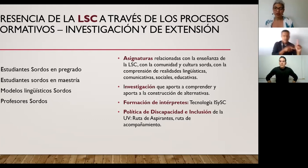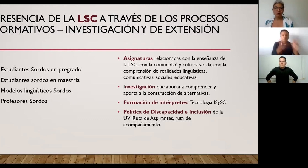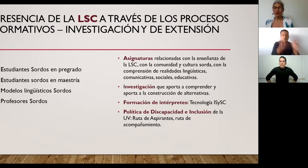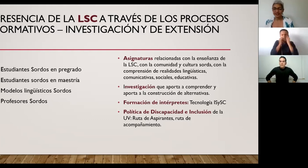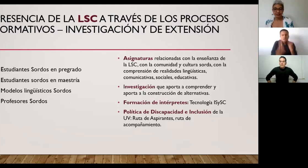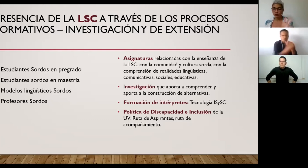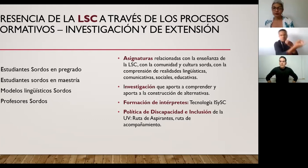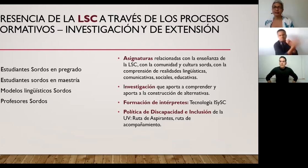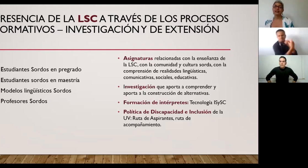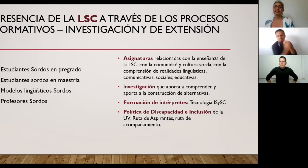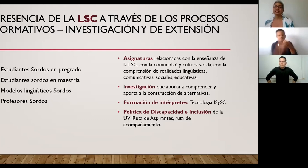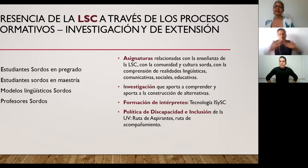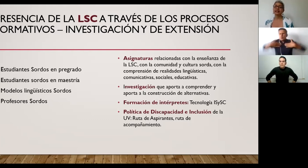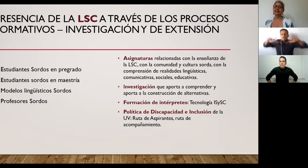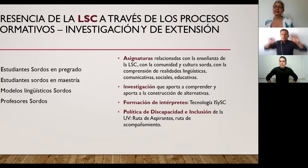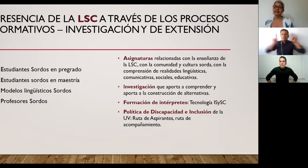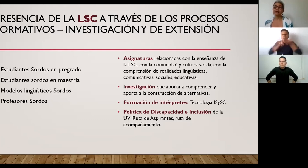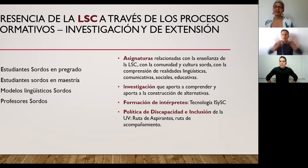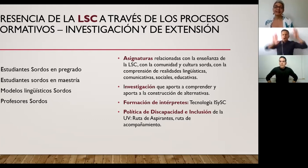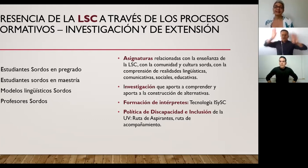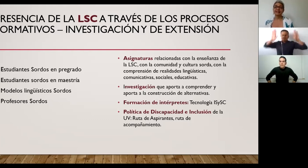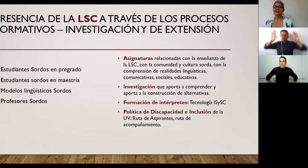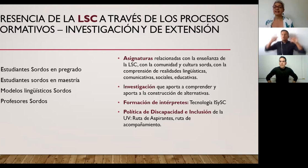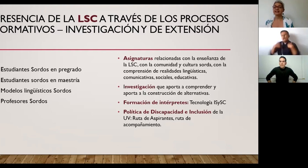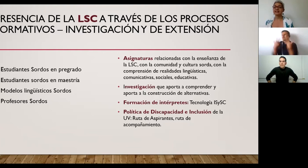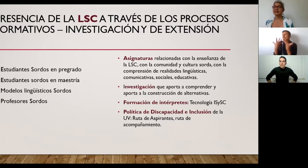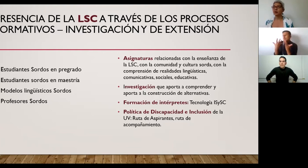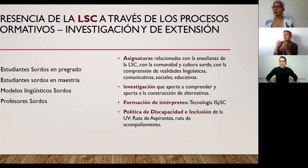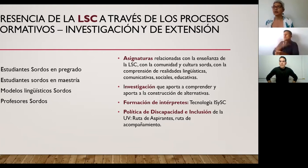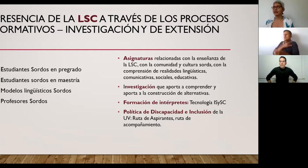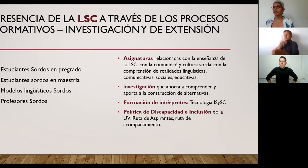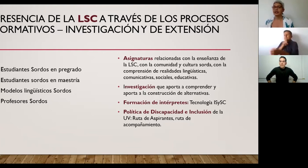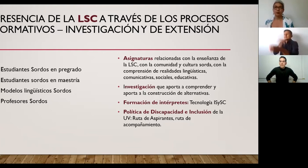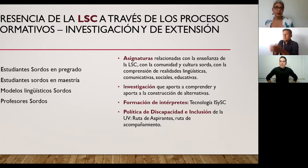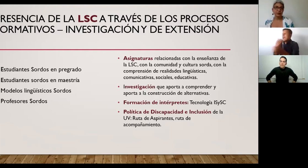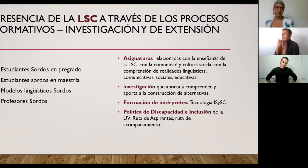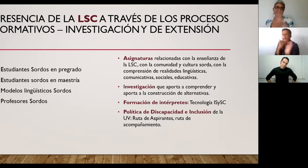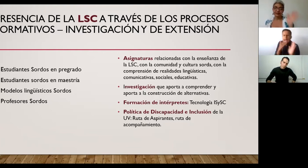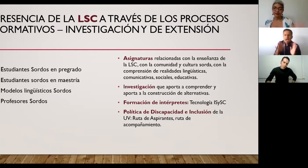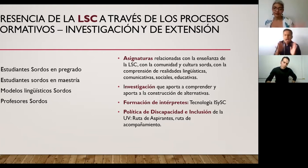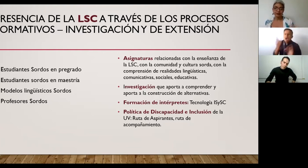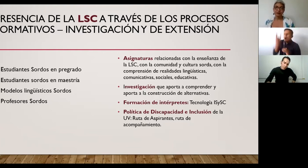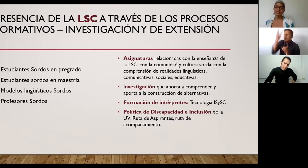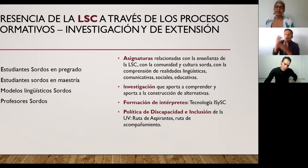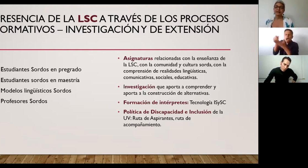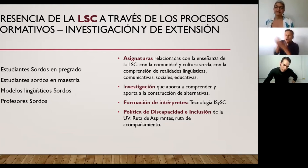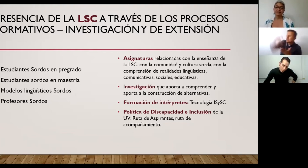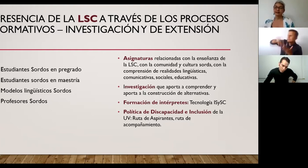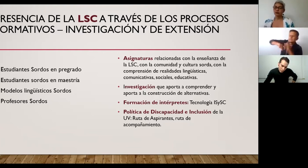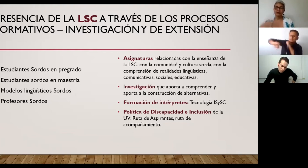cualquier joven que quiera entrar a la universidad que necesite ayuda apoyo orientación sentarse con